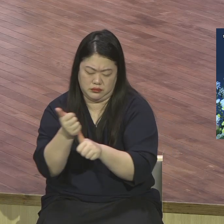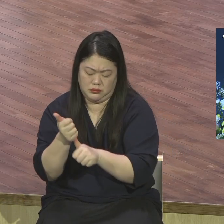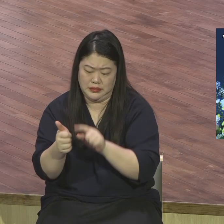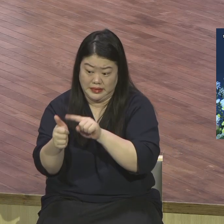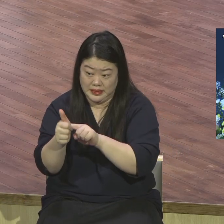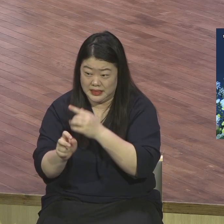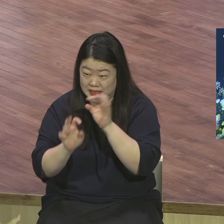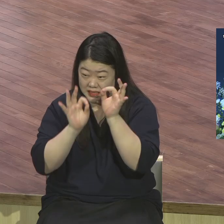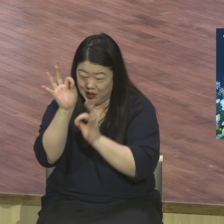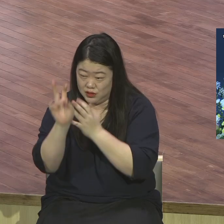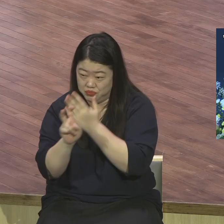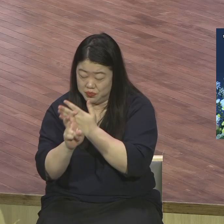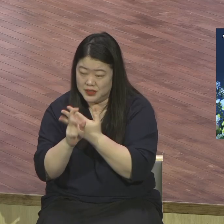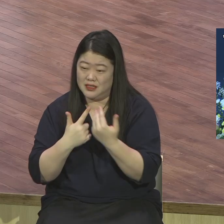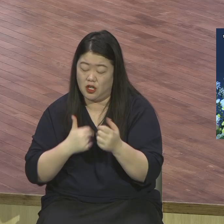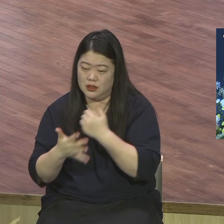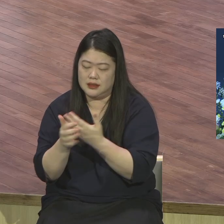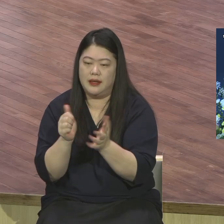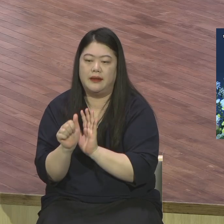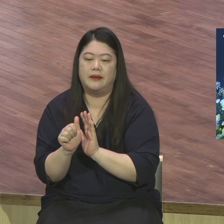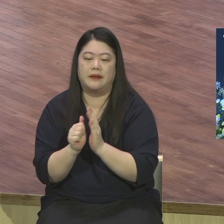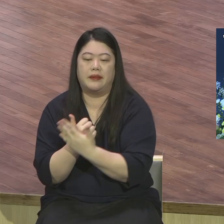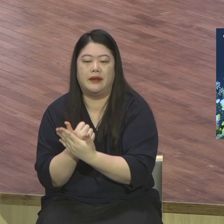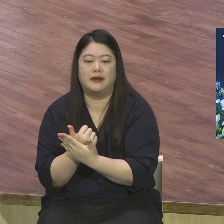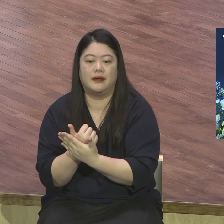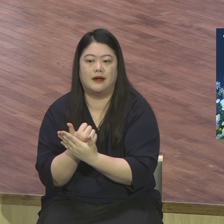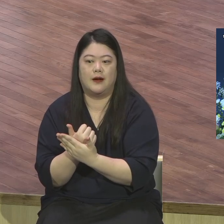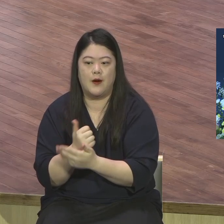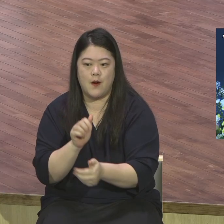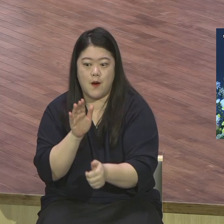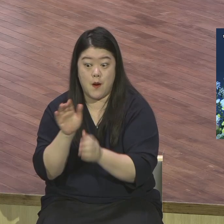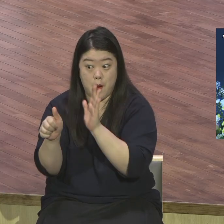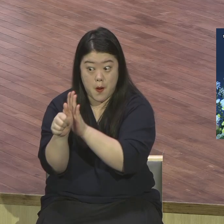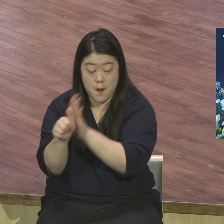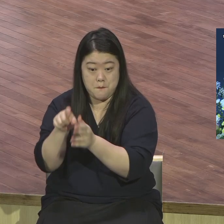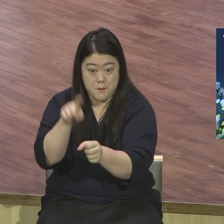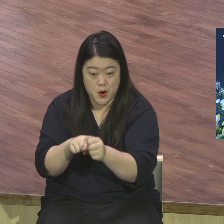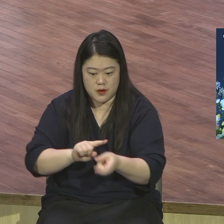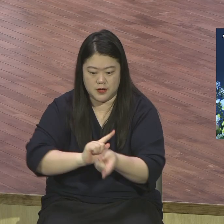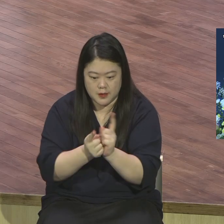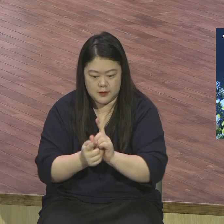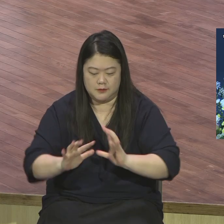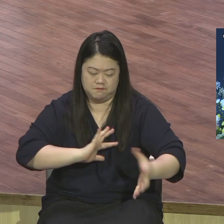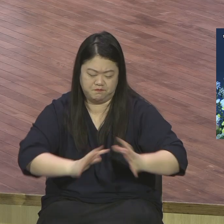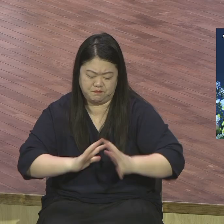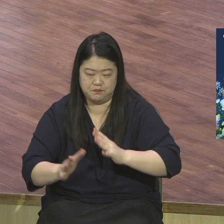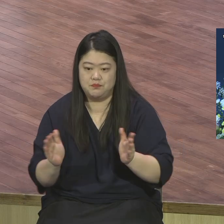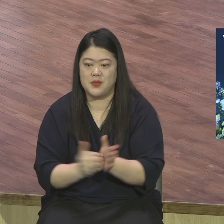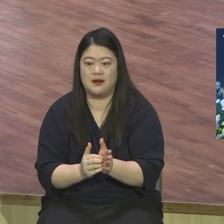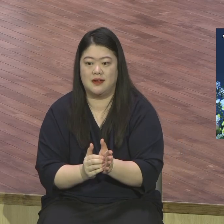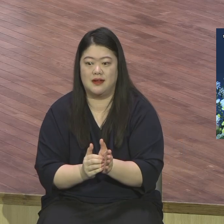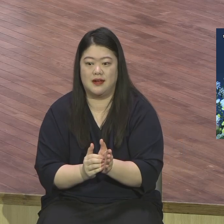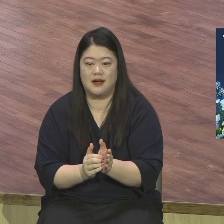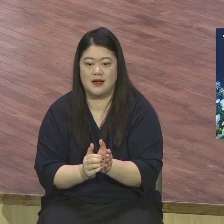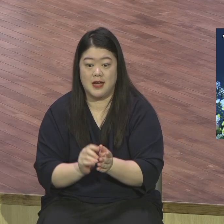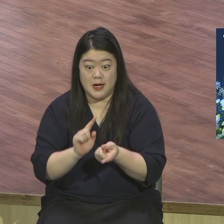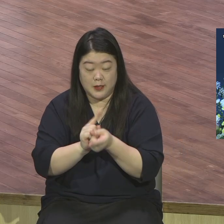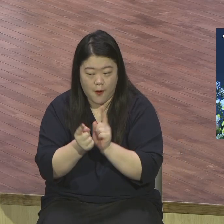머리를 싸서 워터게이트 이 사건을 완벽하게 은폐하려고